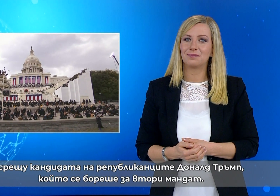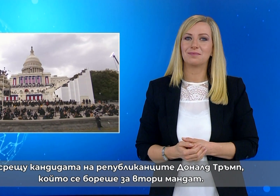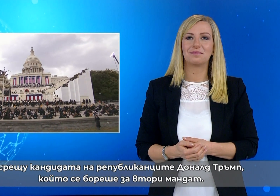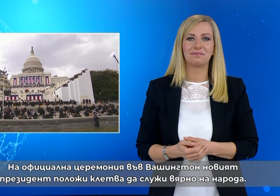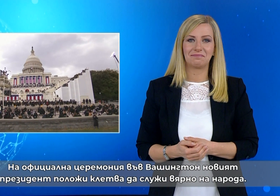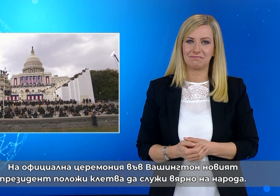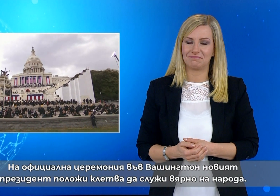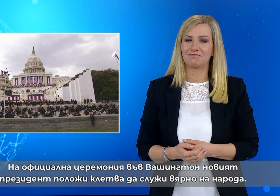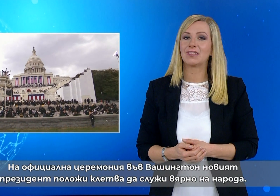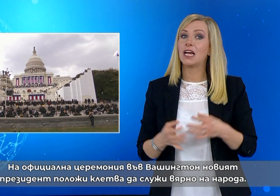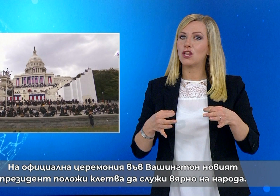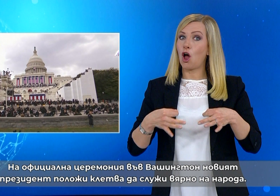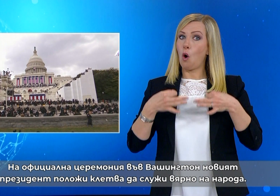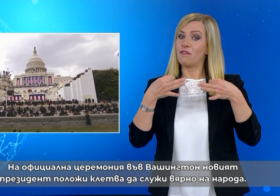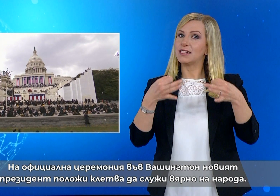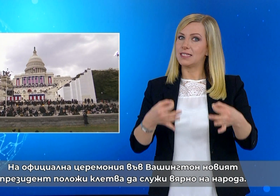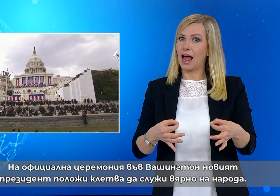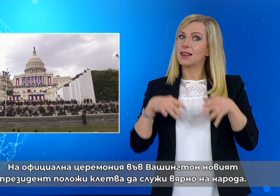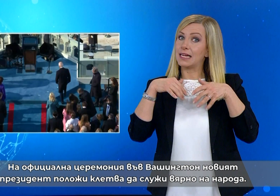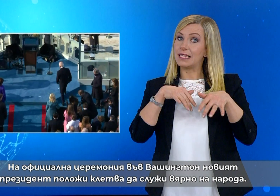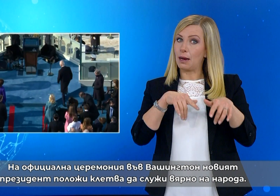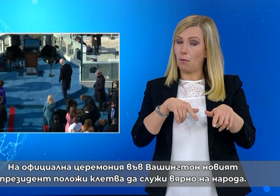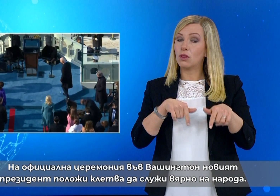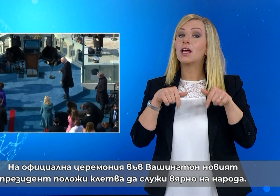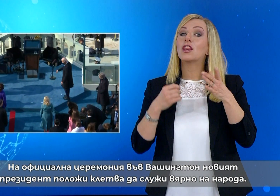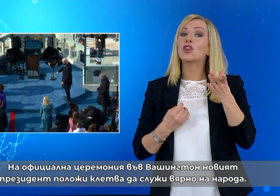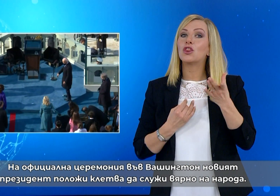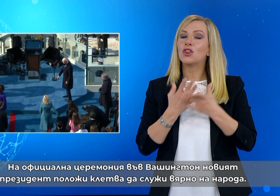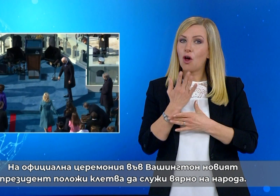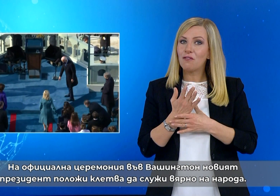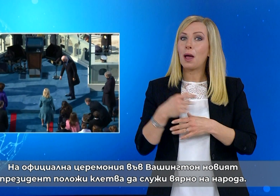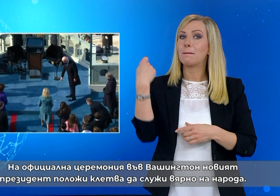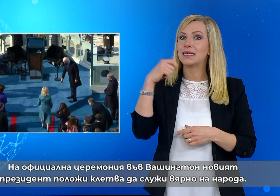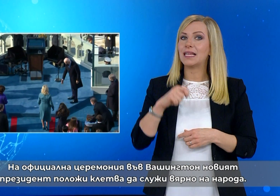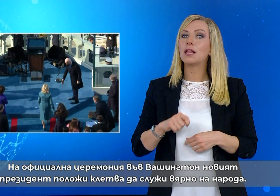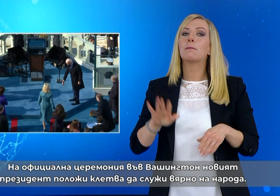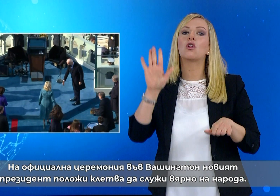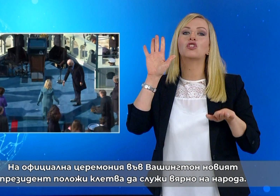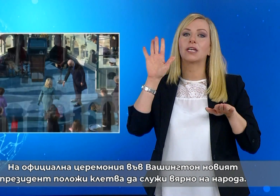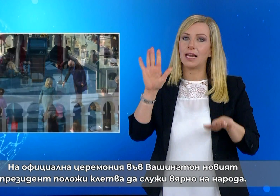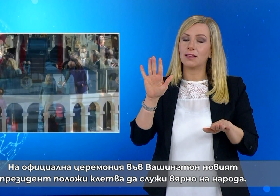На официална церемония в Вашингтон новият президент положи клетва да служи вярно на народа.